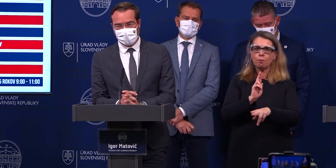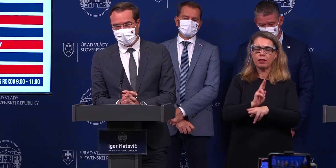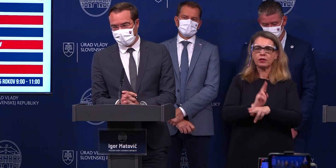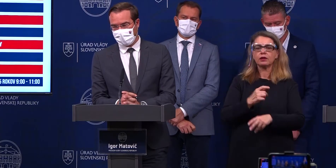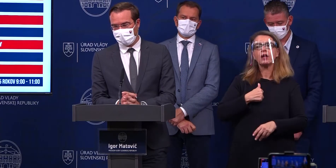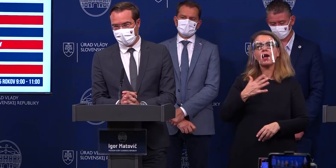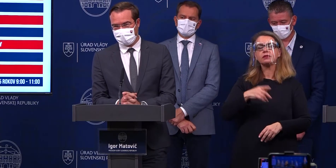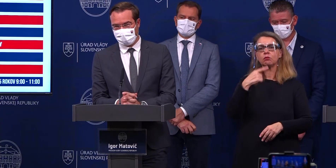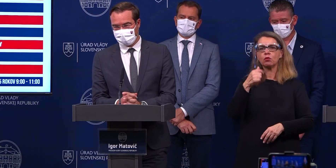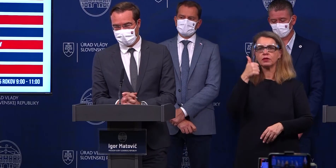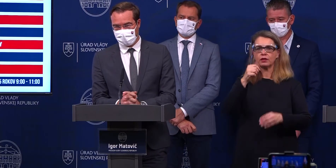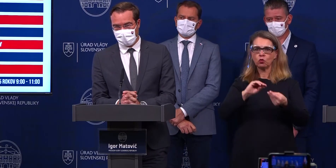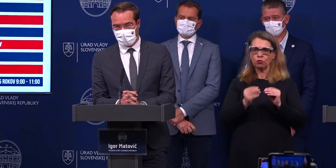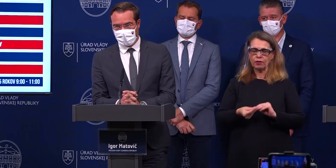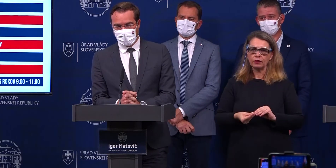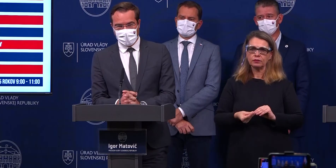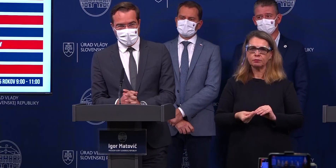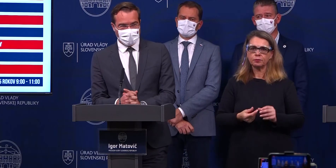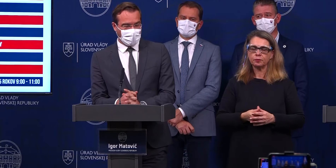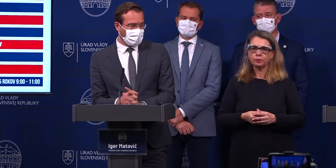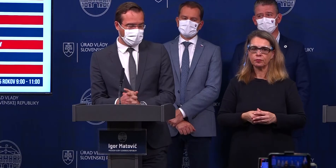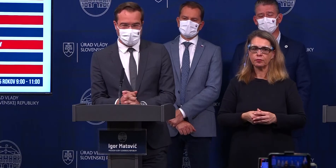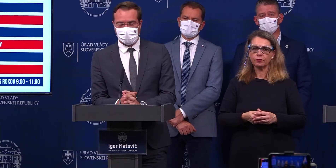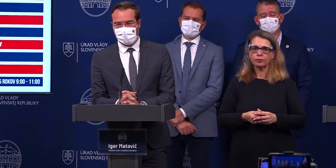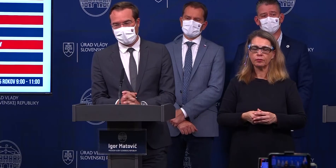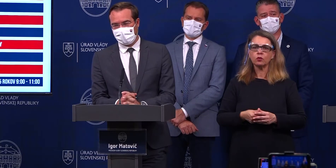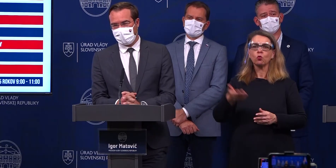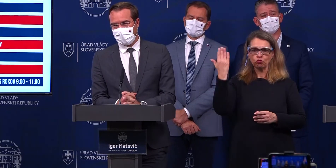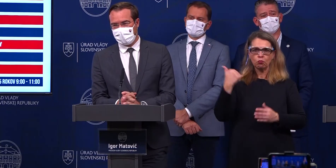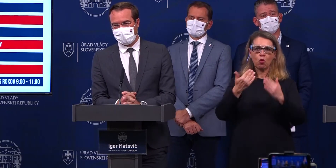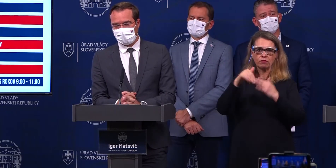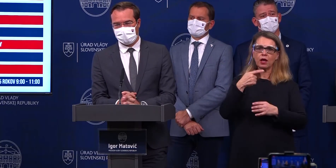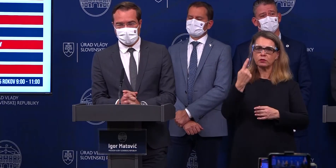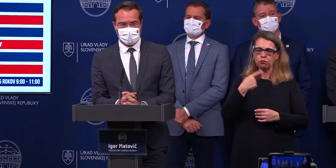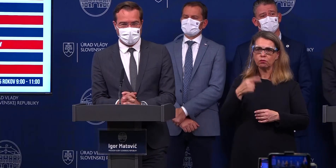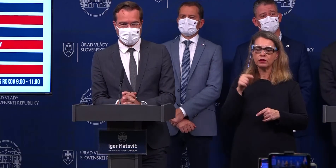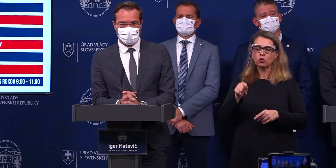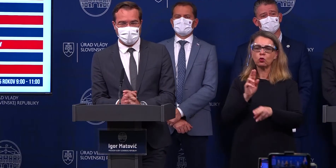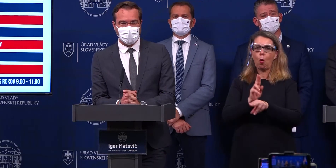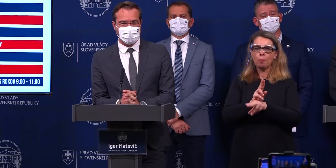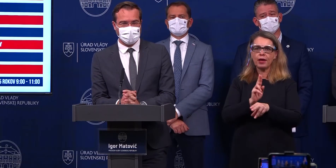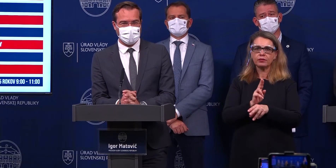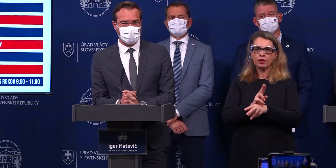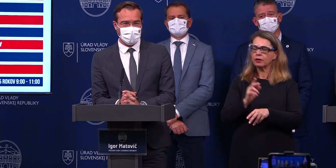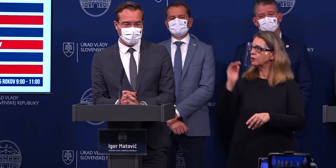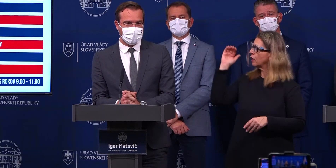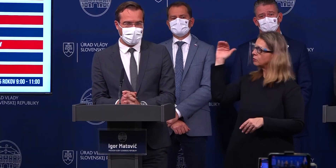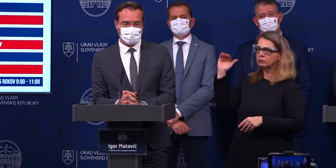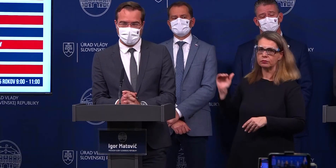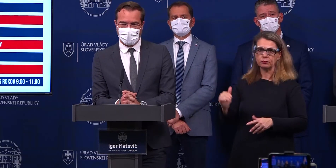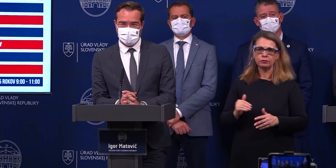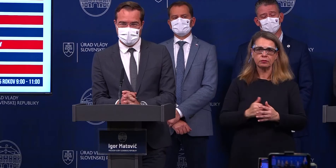chcem povedať aj jednu vec, že, ako už bolo tu viackrát povedané, že toto sú opatrenia, ktoré sú